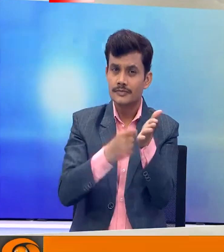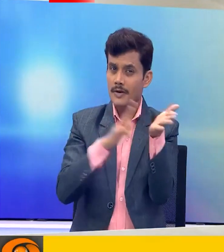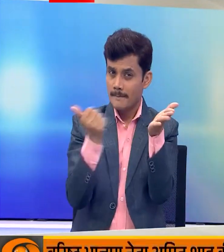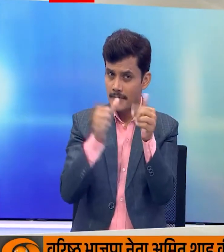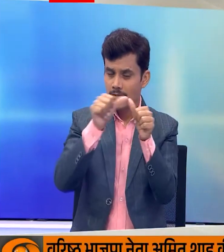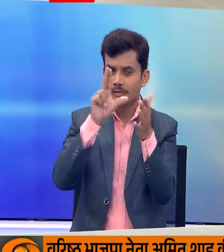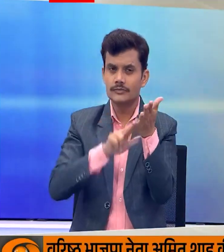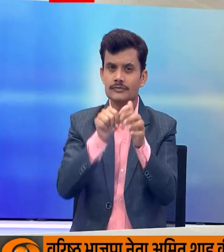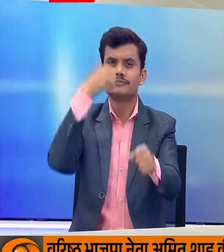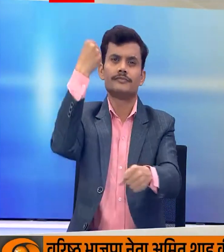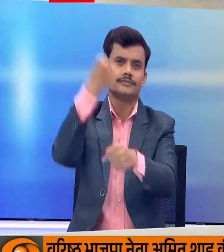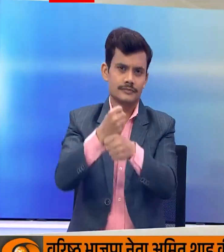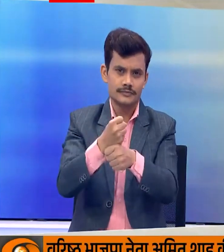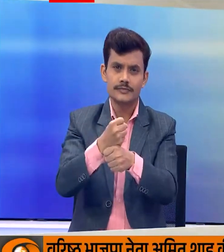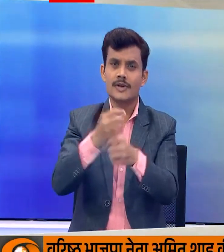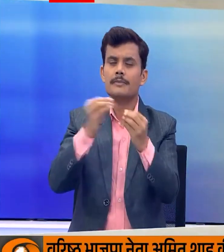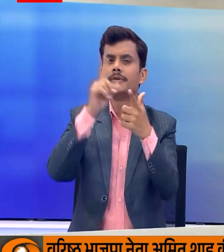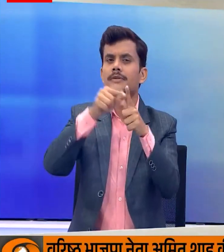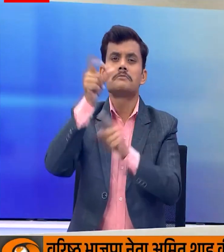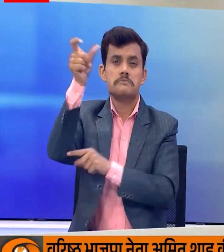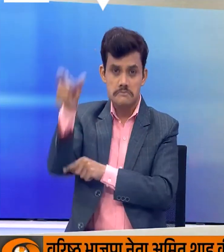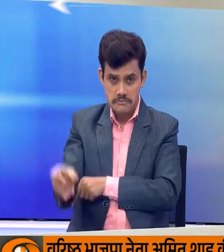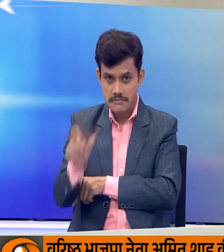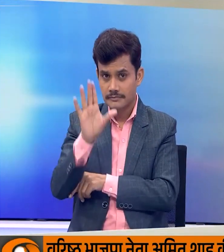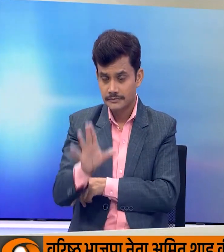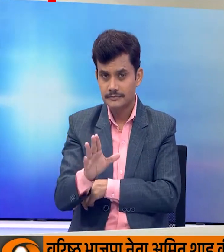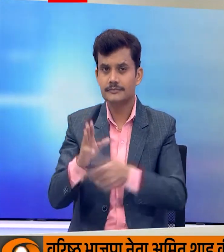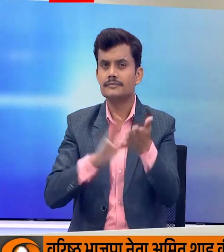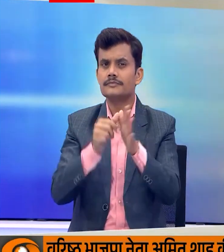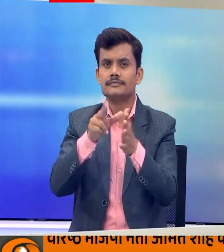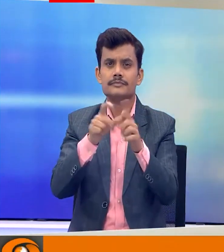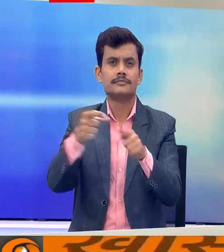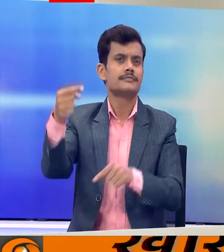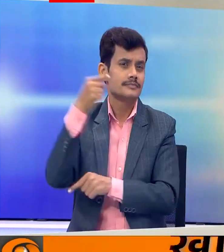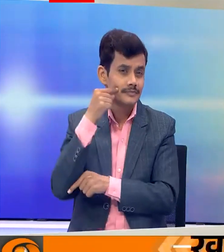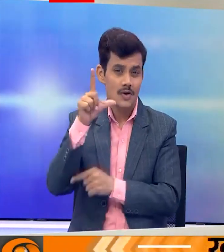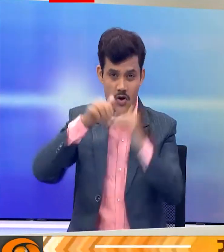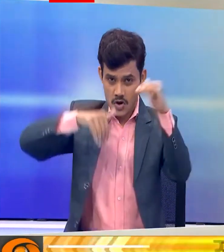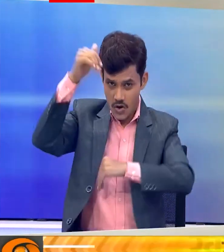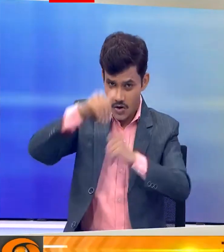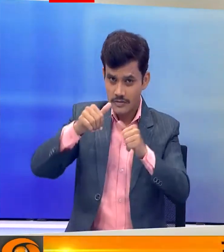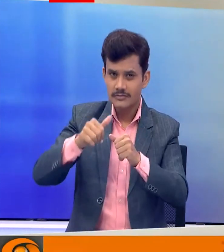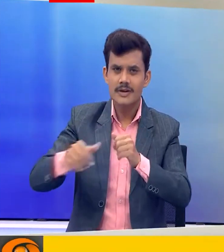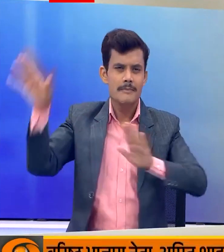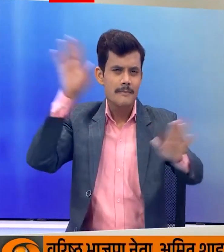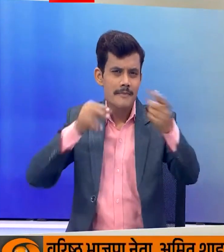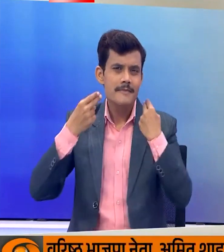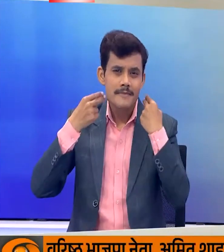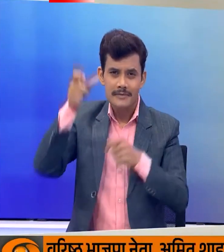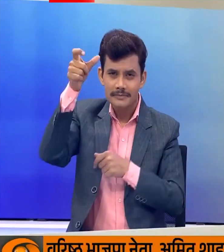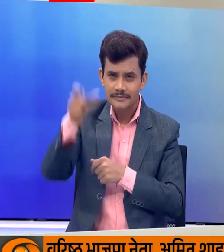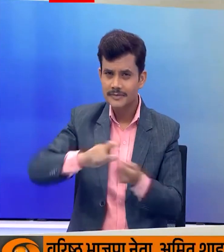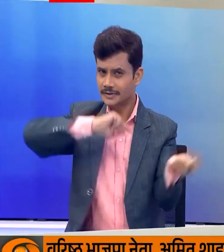केंद्री मंत्री अनुराग ठाकुर भाज़पा की ओर से प्रत्याशी है वही मंडी लोकसभा सीट से अभिनेत्री से